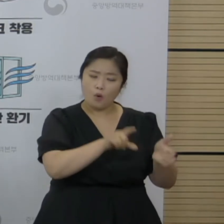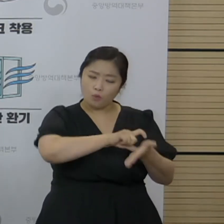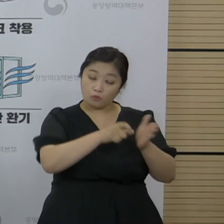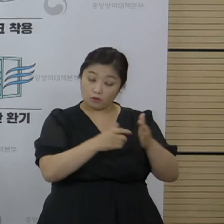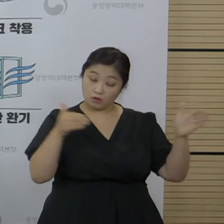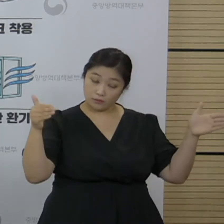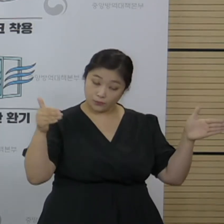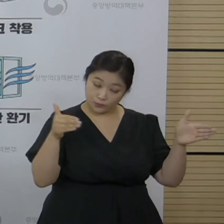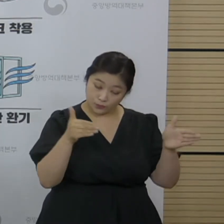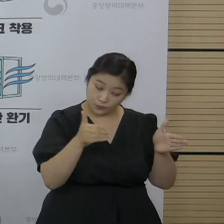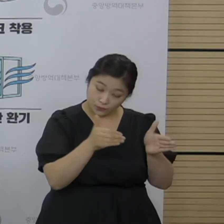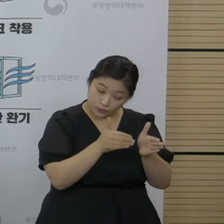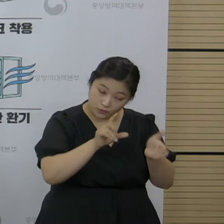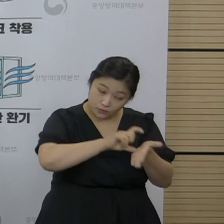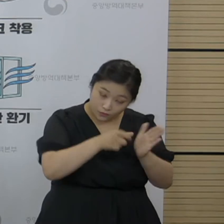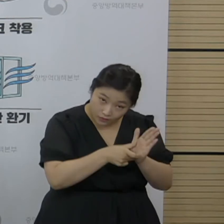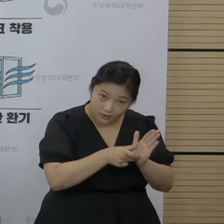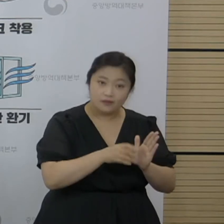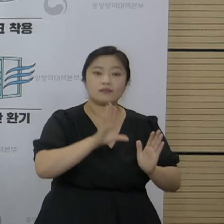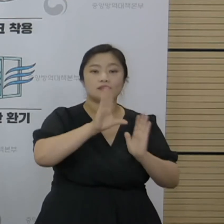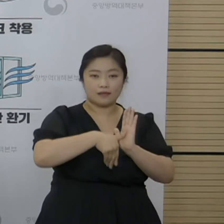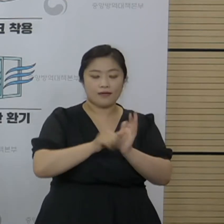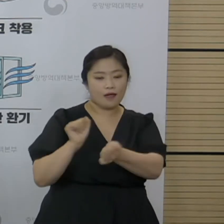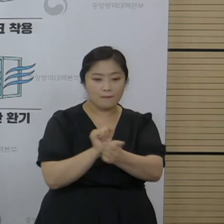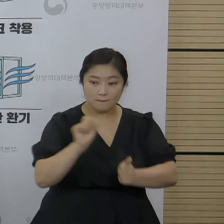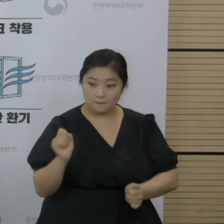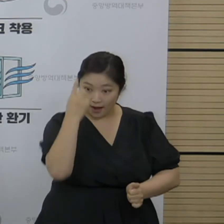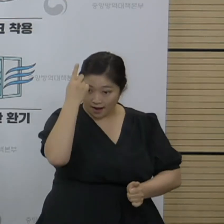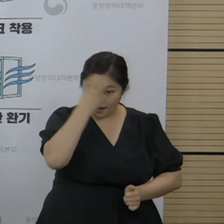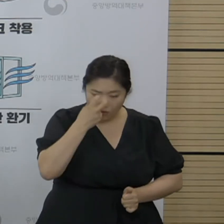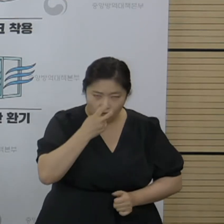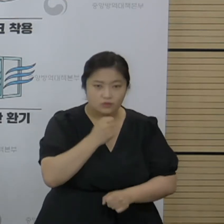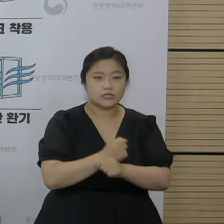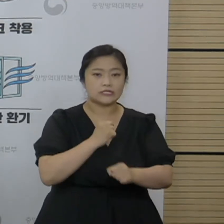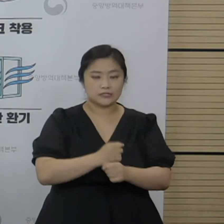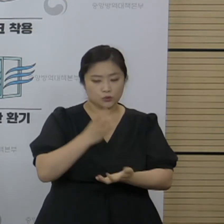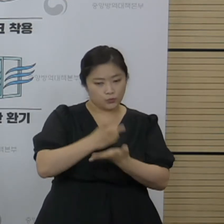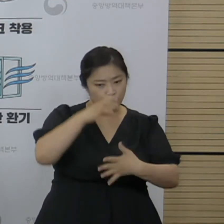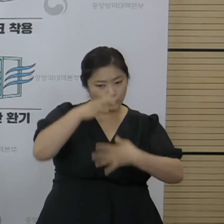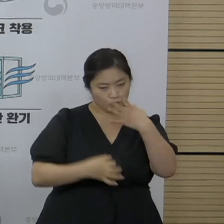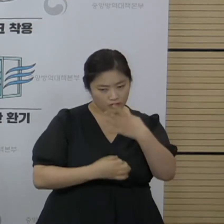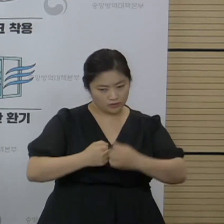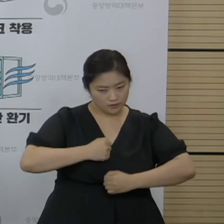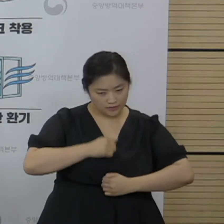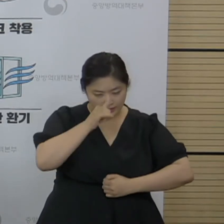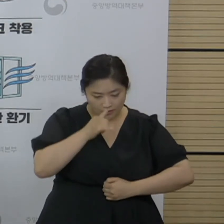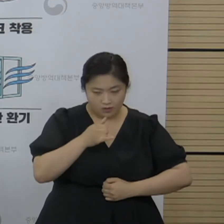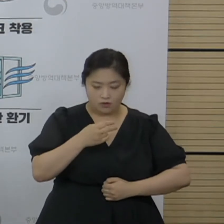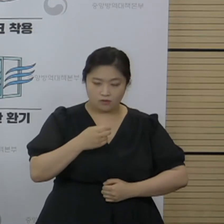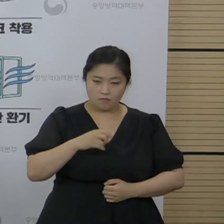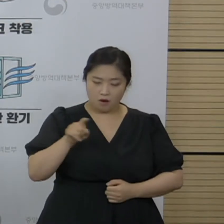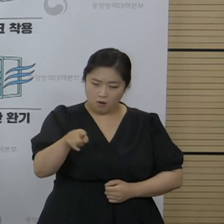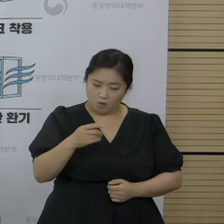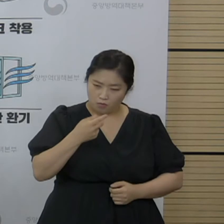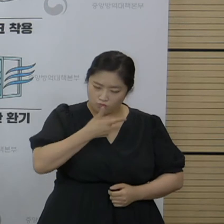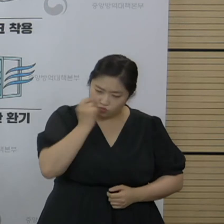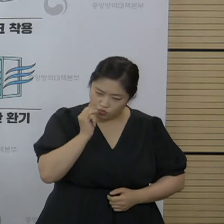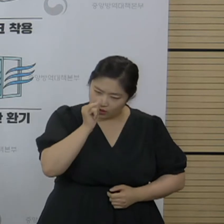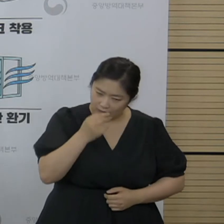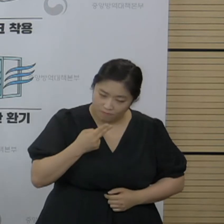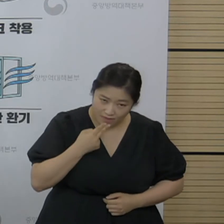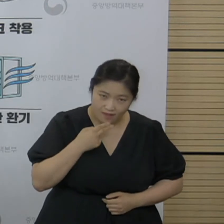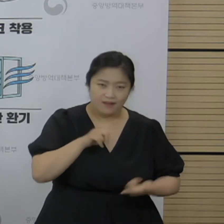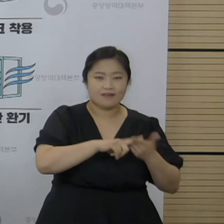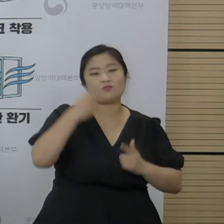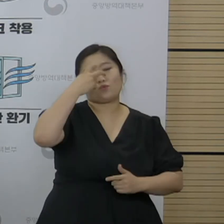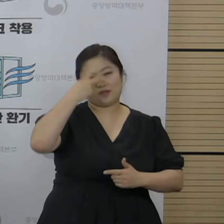마무리가 된 이후에 감염 경로 조사, 그 다음에 수칙 위험 요인에 있어서 미흡한 부분들이 있었는지를 그